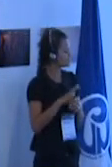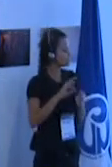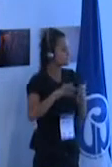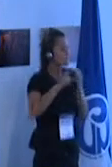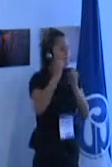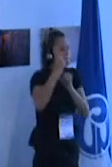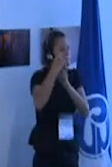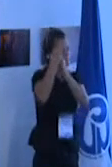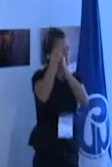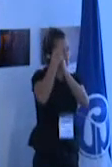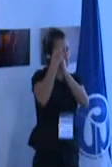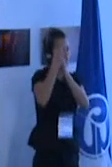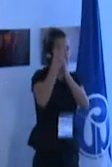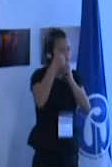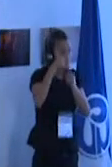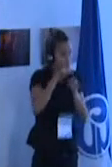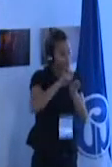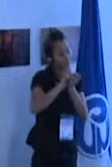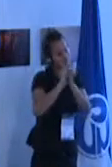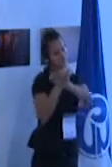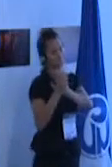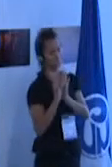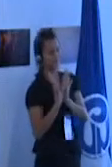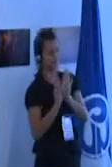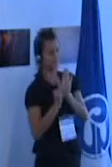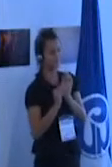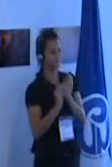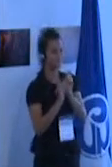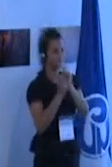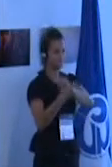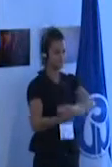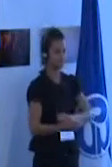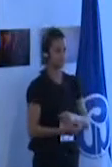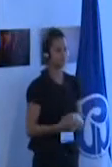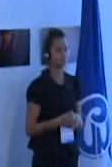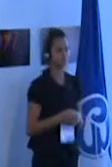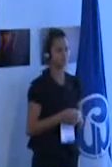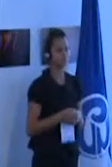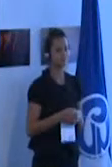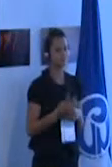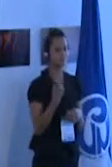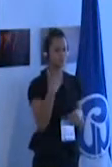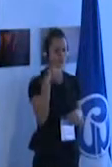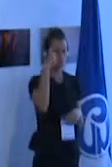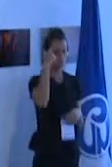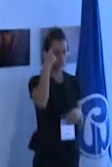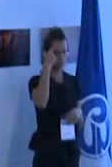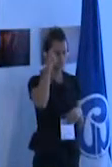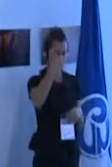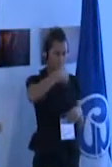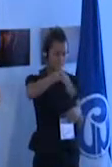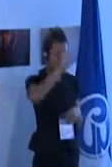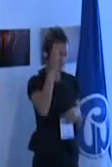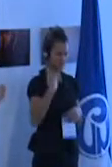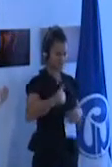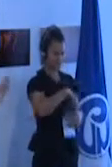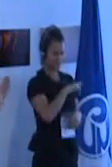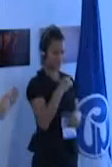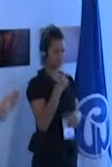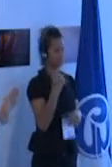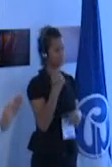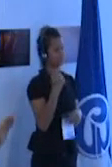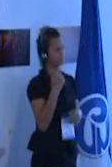cambiamos de paradigma pienso que para muchos de nosotros cuando debemos